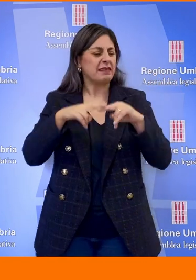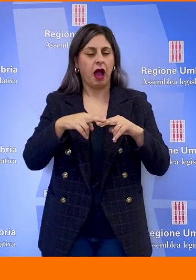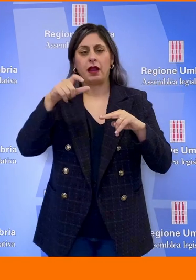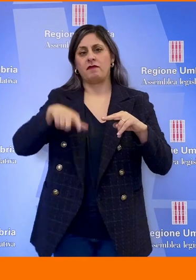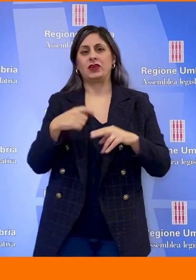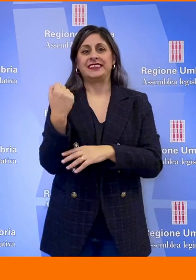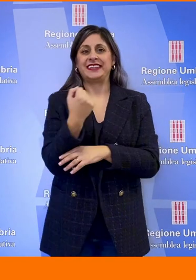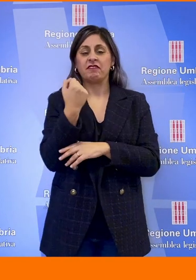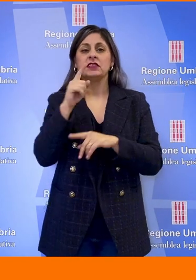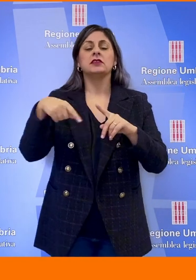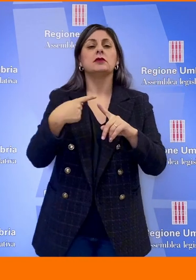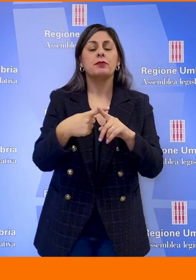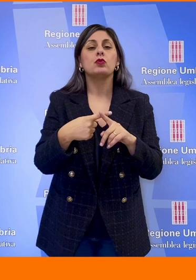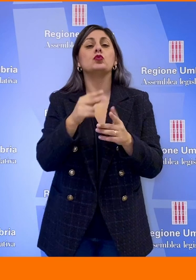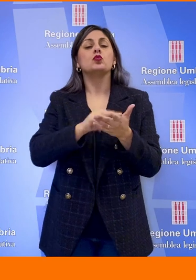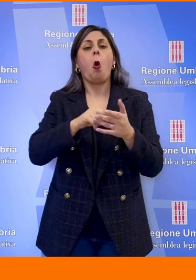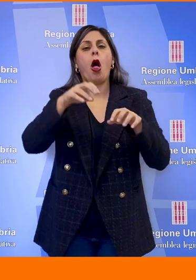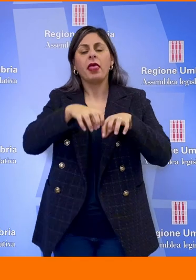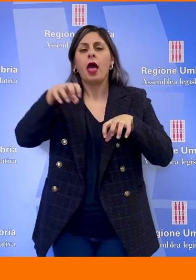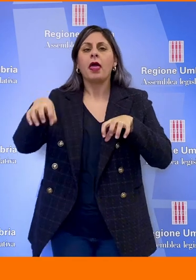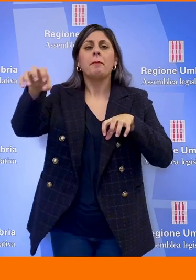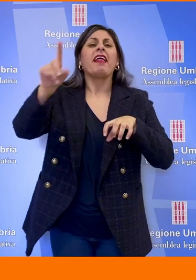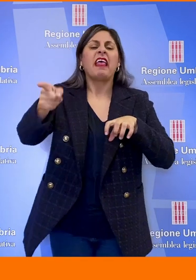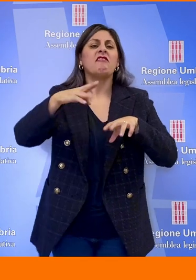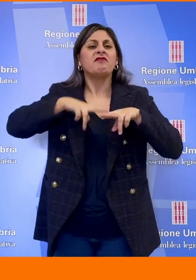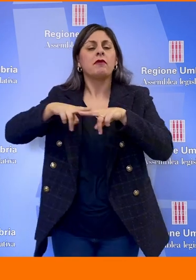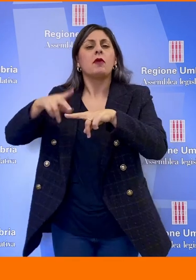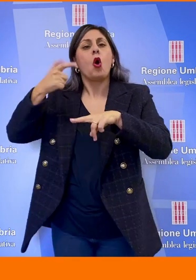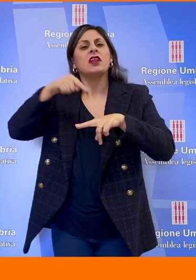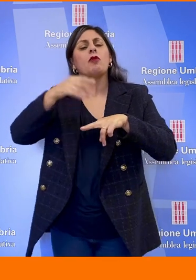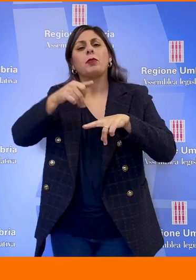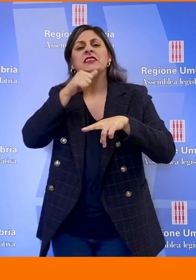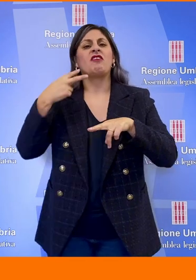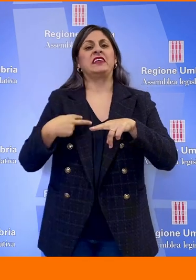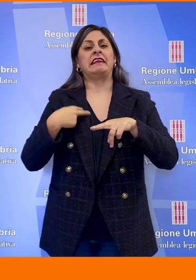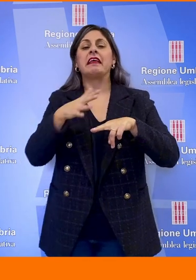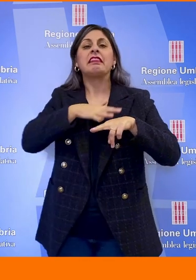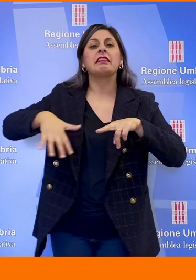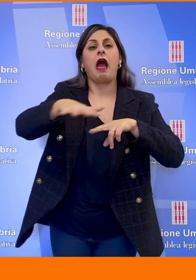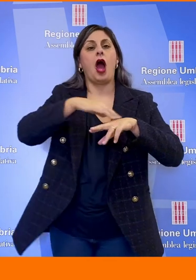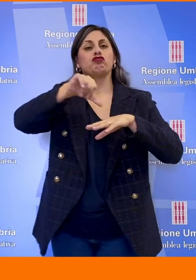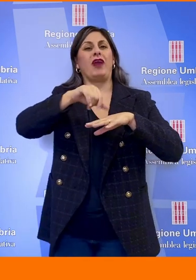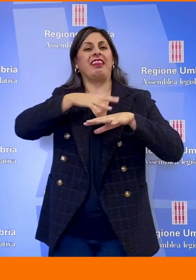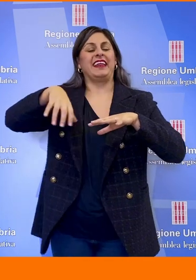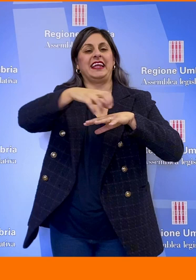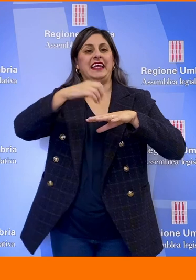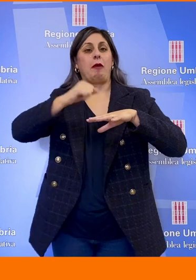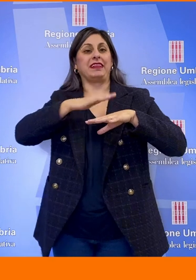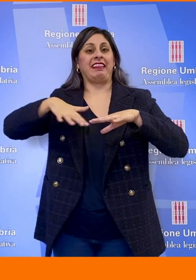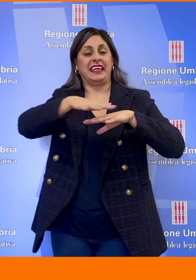soprattutto il presidio scolastico che è un presidio di vita e veramente vitale per i nostri centri. Il tema dei giovani è un tema che